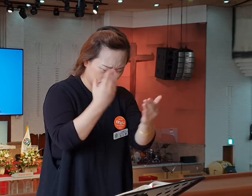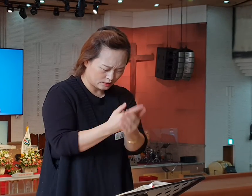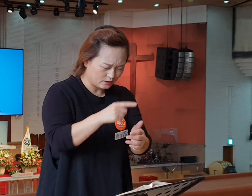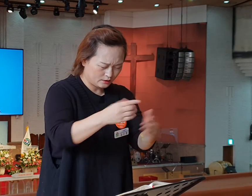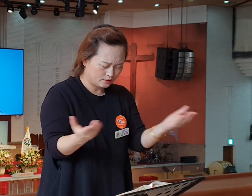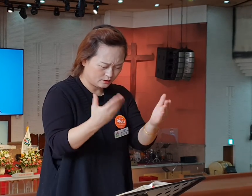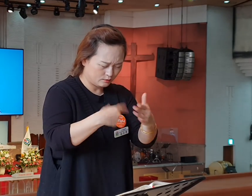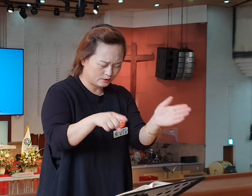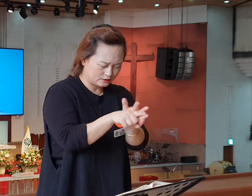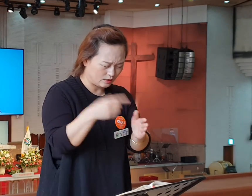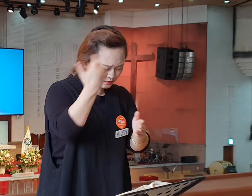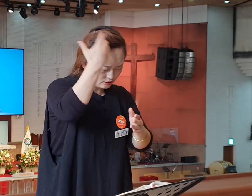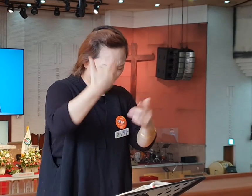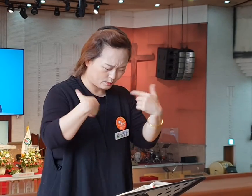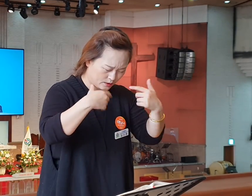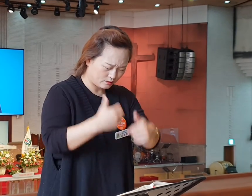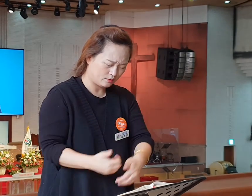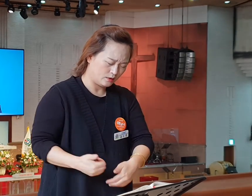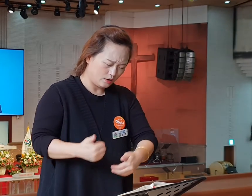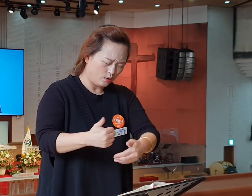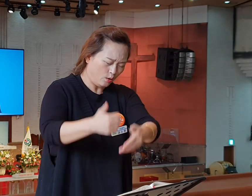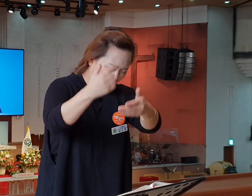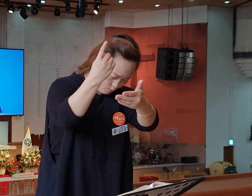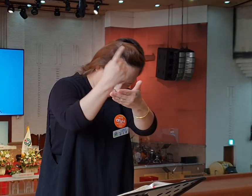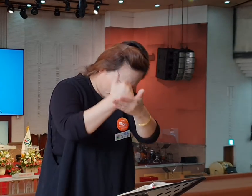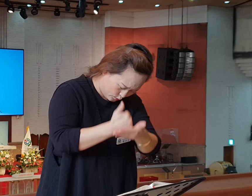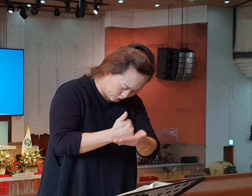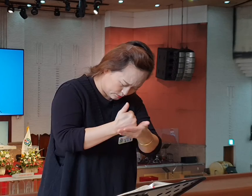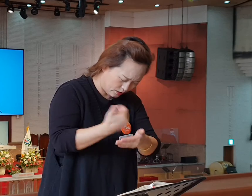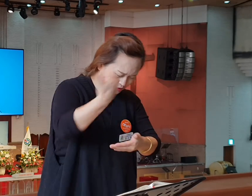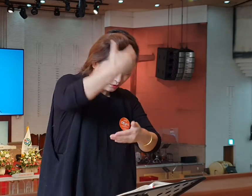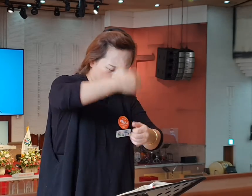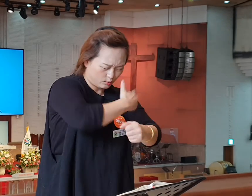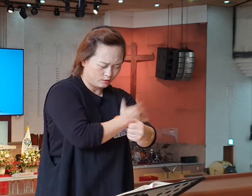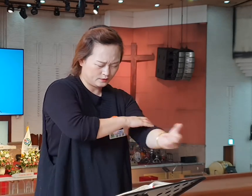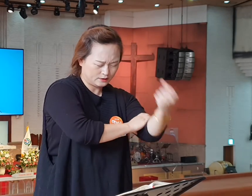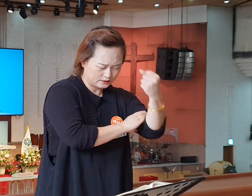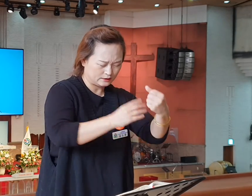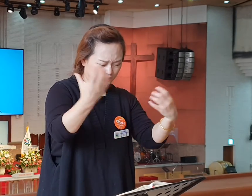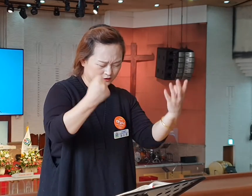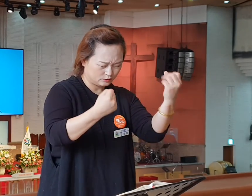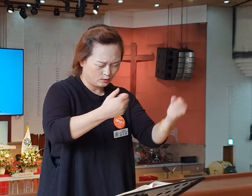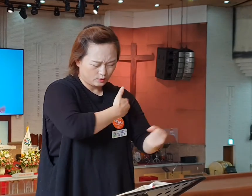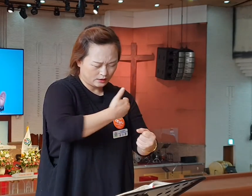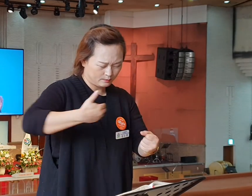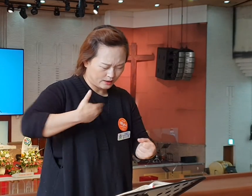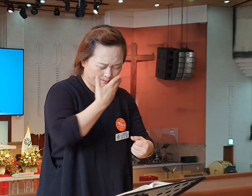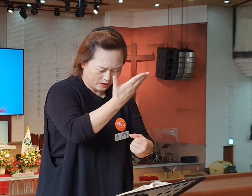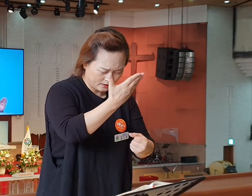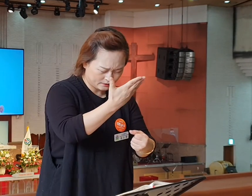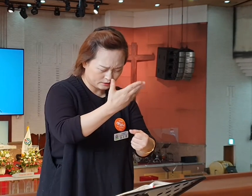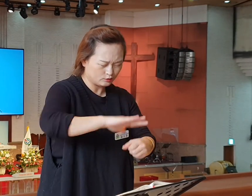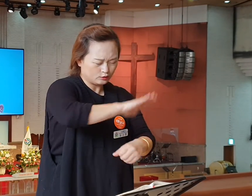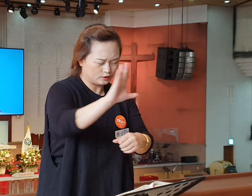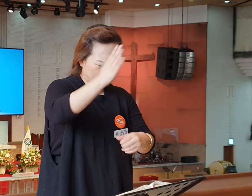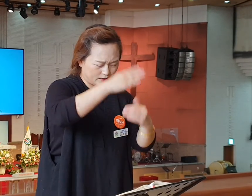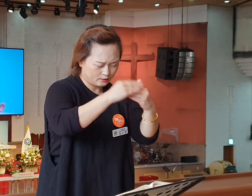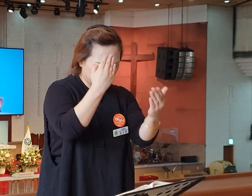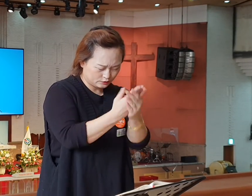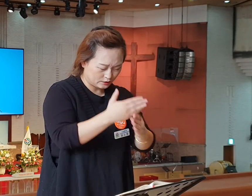성령님 늘 모시며 성령의 권능으로 이 일을 감당하게 하여 주시옵소서 감사드리며 예수님 이름으로 축복하며